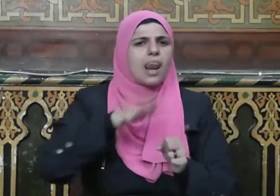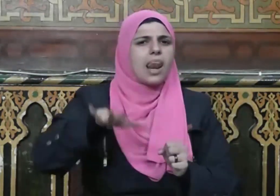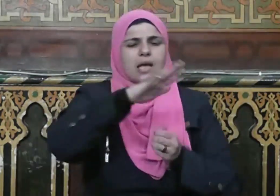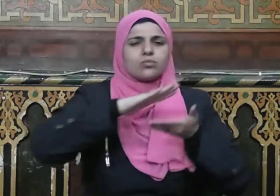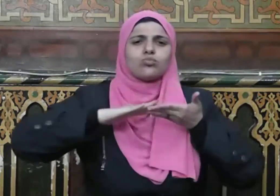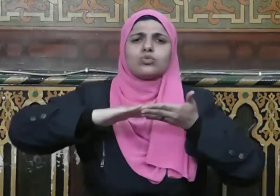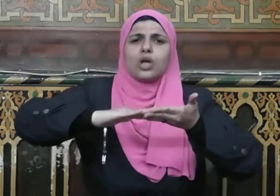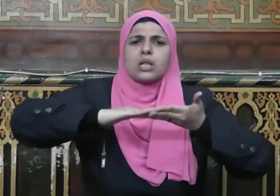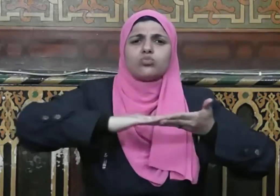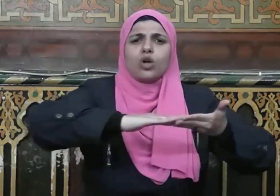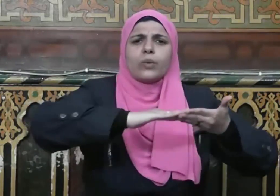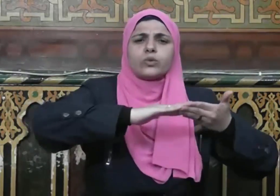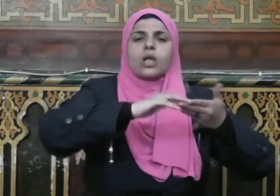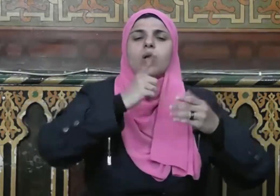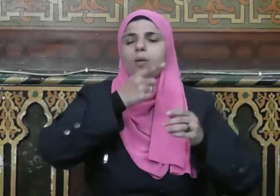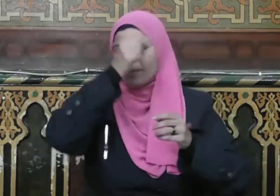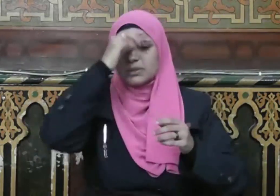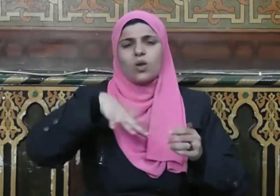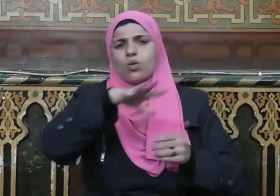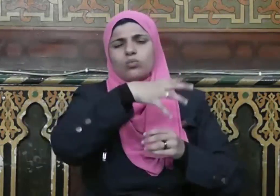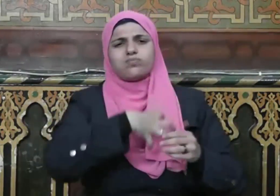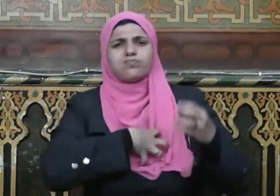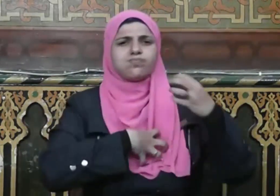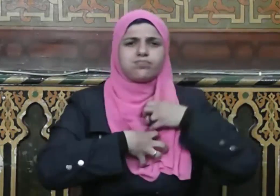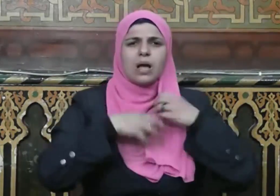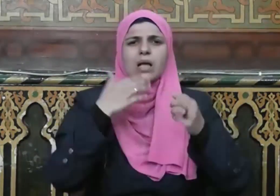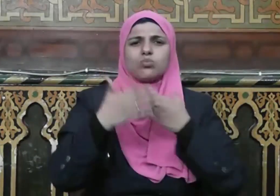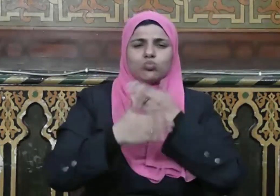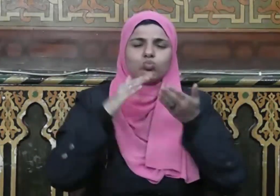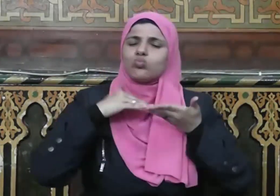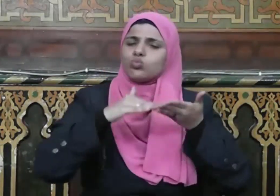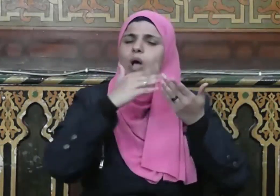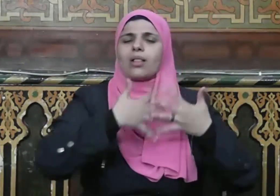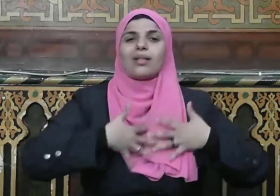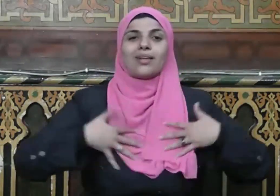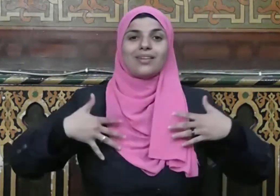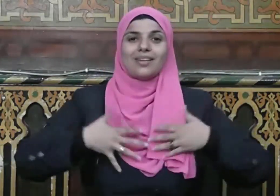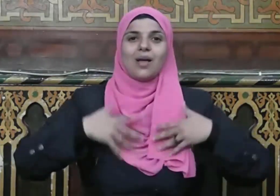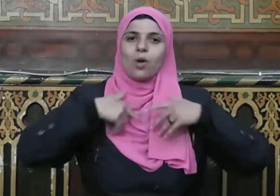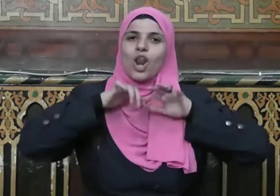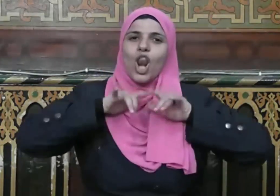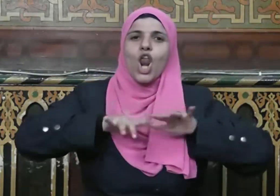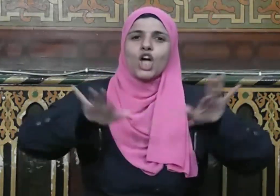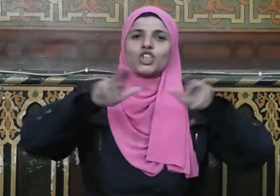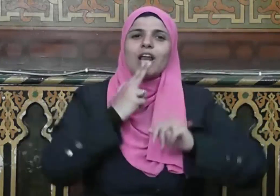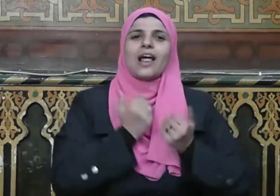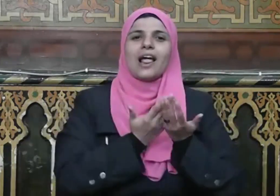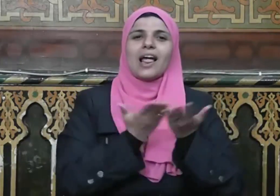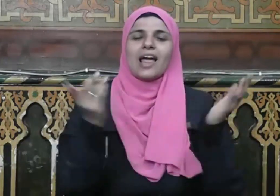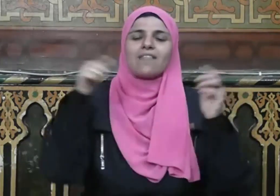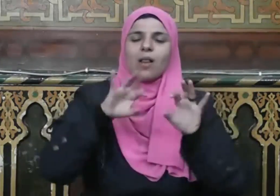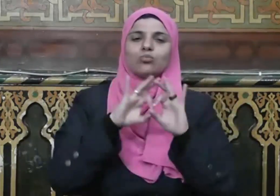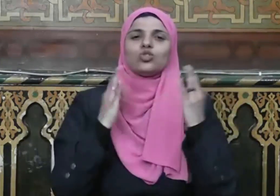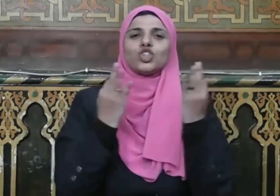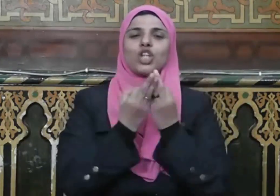وفرج عنهم كروبهم ونشر الخير في مجتمعه ووطنه